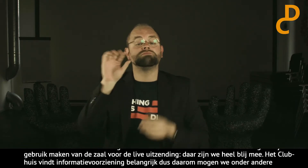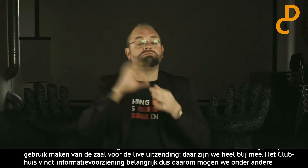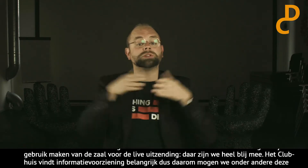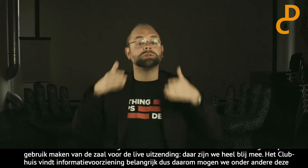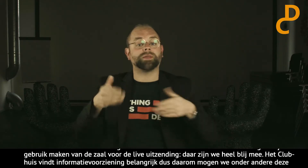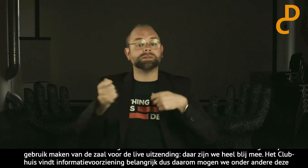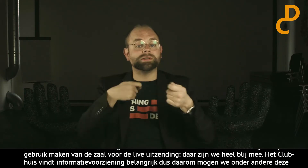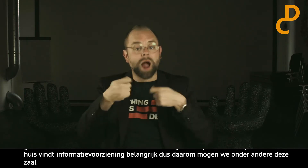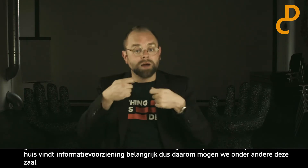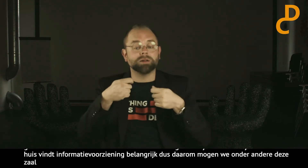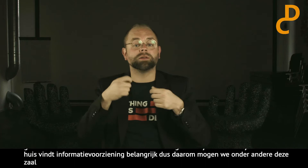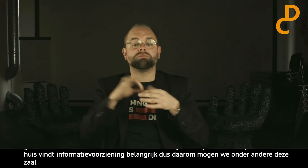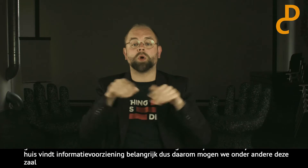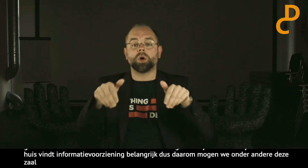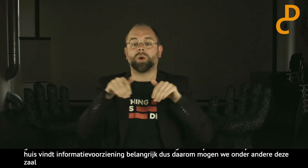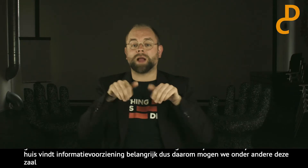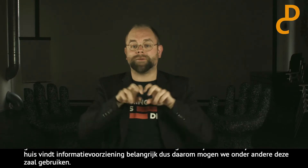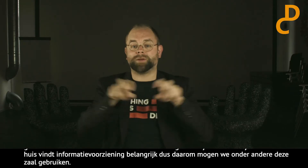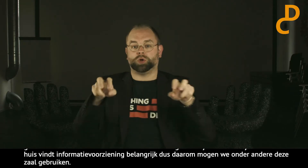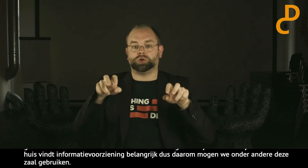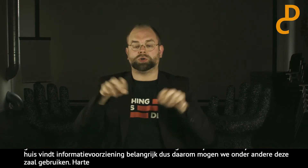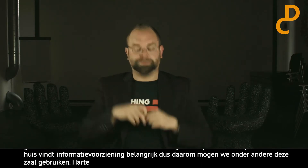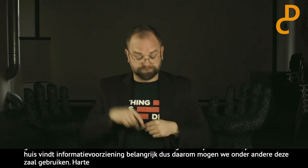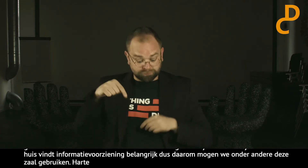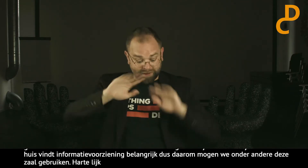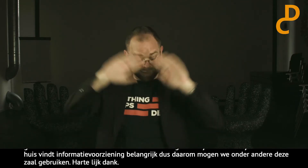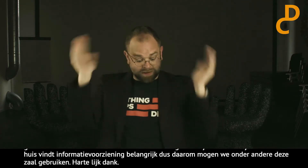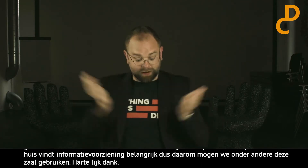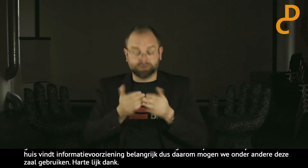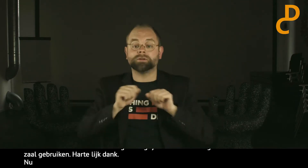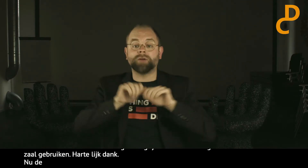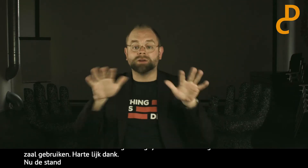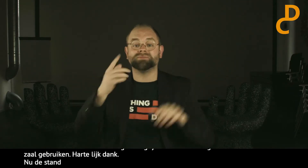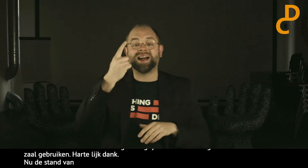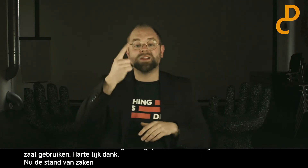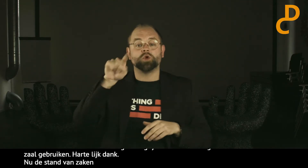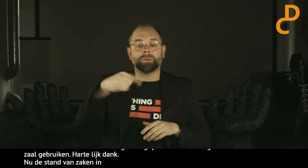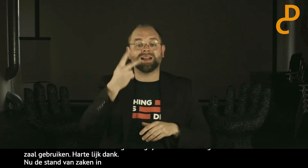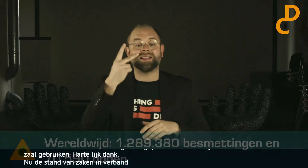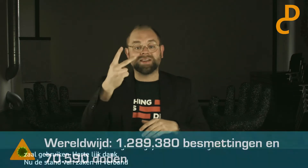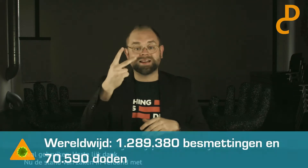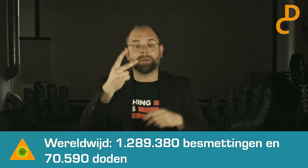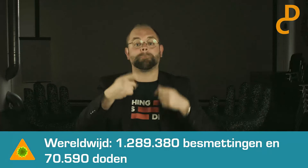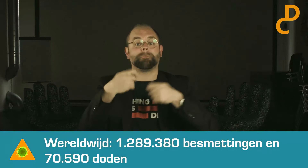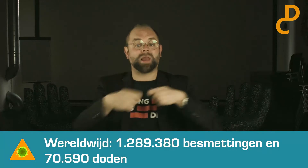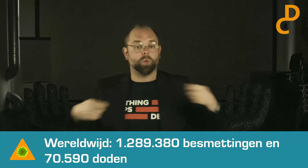En nu even de stand van zaken in verband met het coronavirus. Wereldwijd is er 1,2